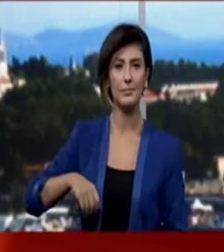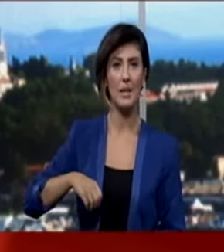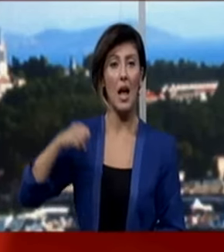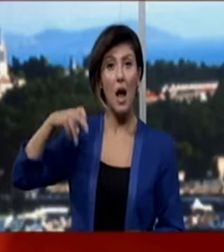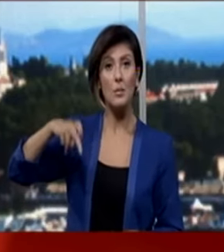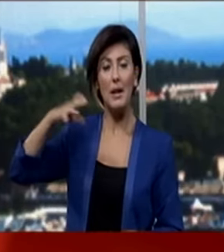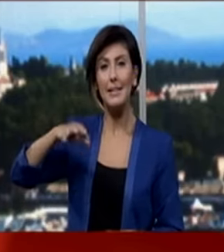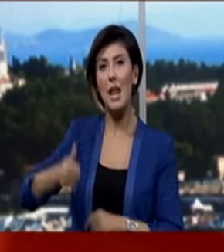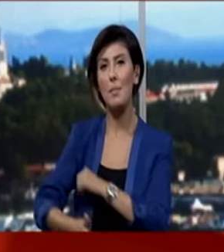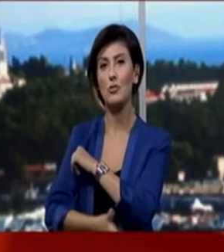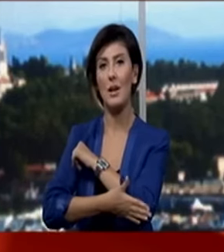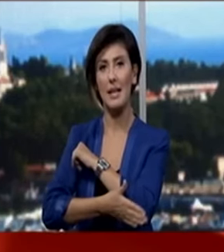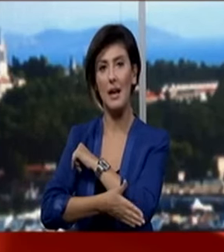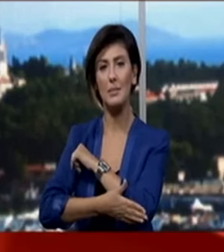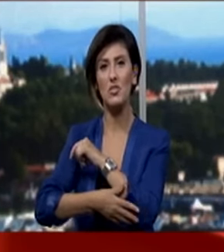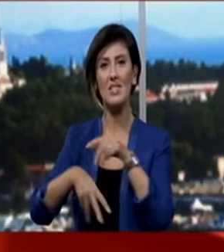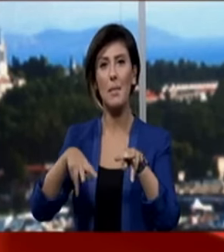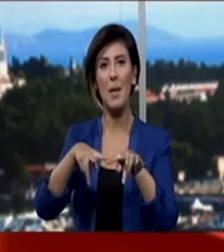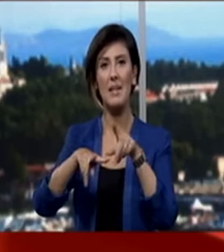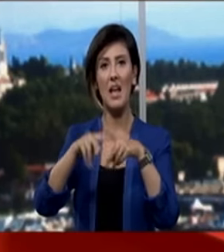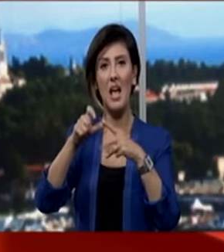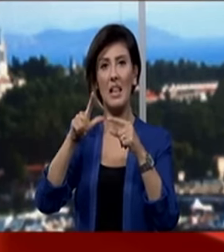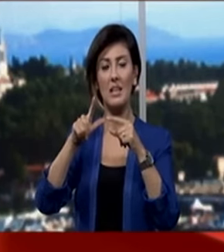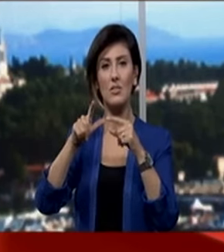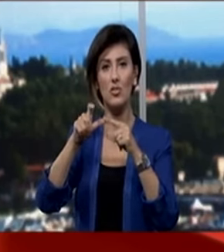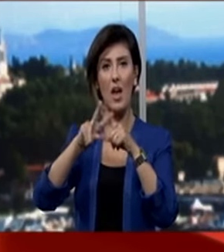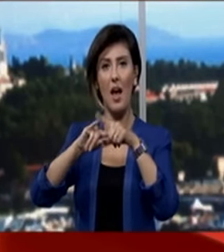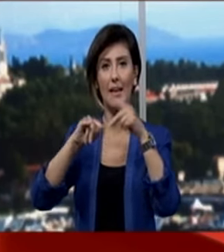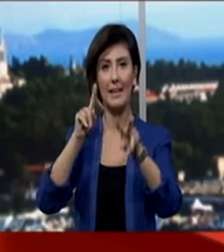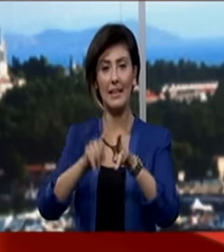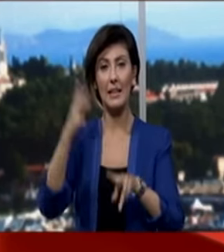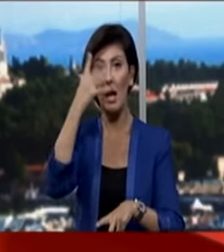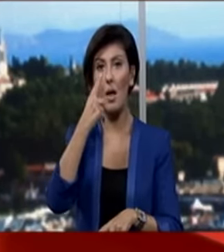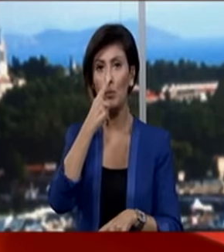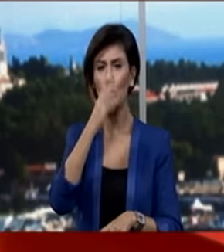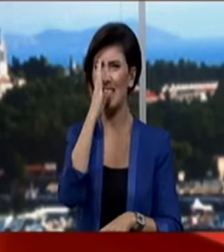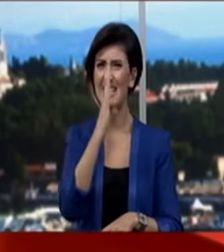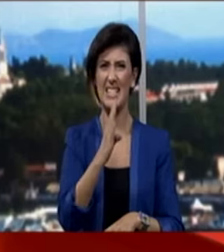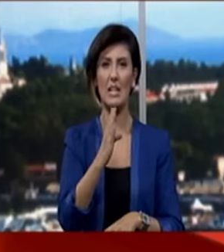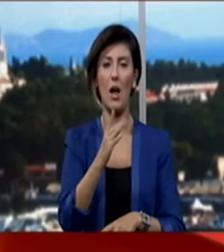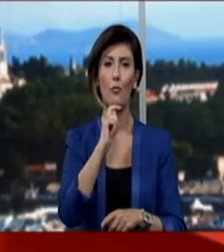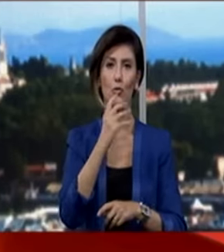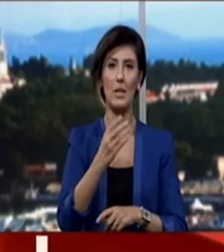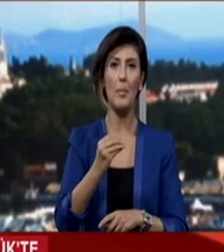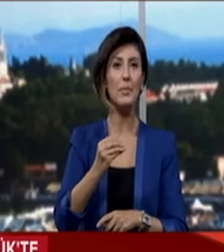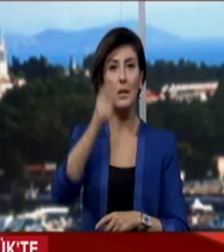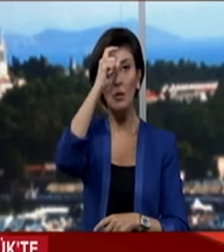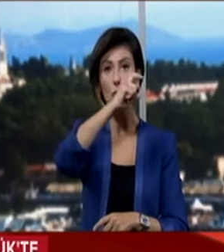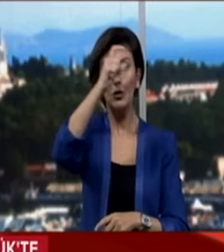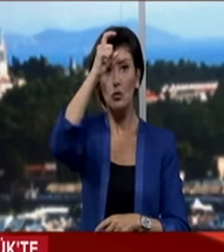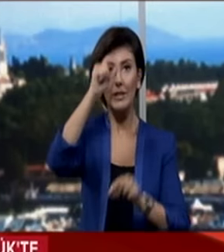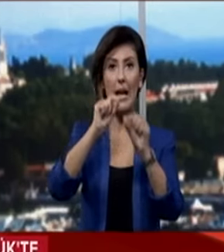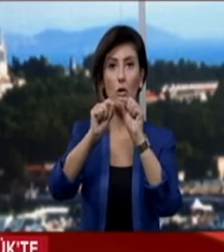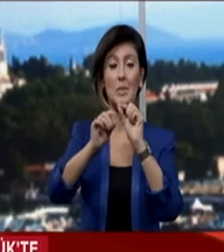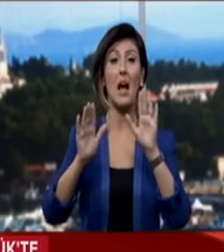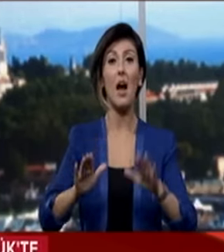AK Parti Genel Başkan Yardımcısı Mehmet Ali Şahin, Karabük'te istikrar vurgusu yaptı. Şahin, Türkiye'nin ve Türk